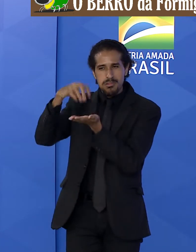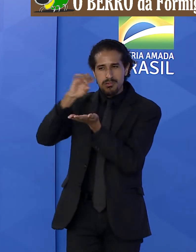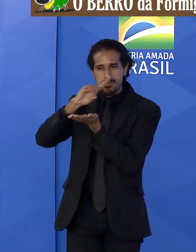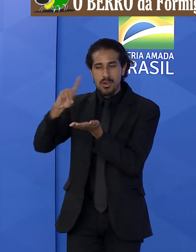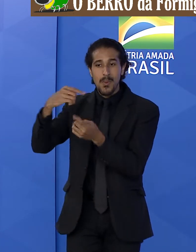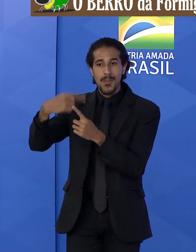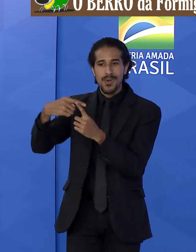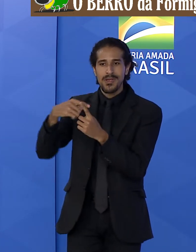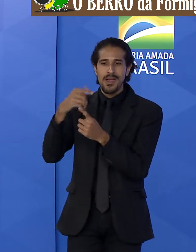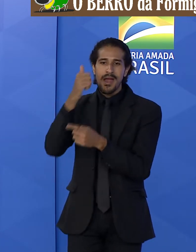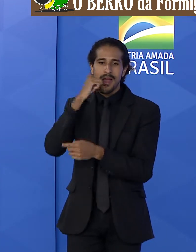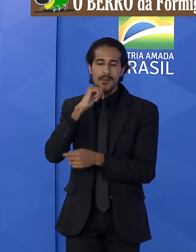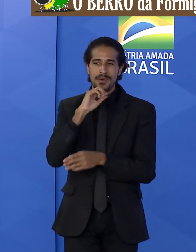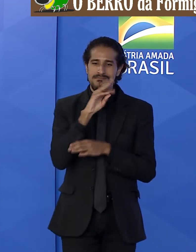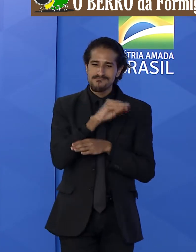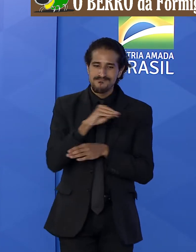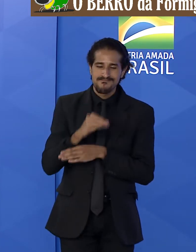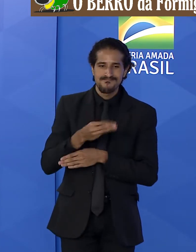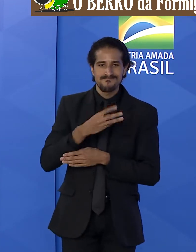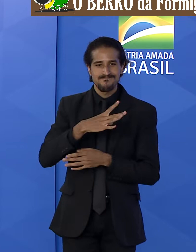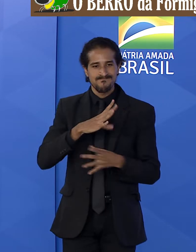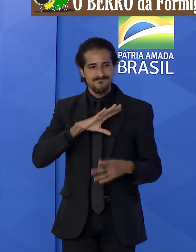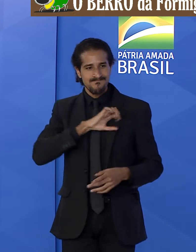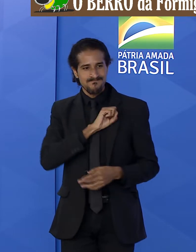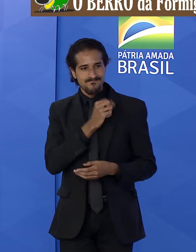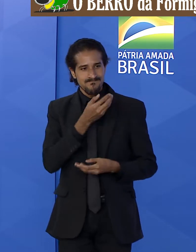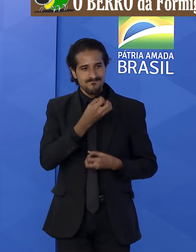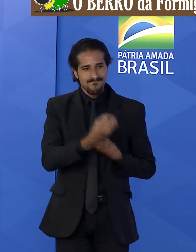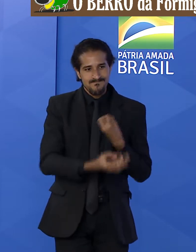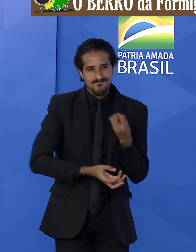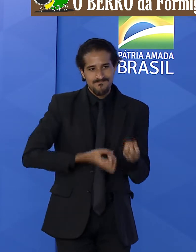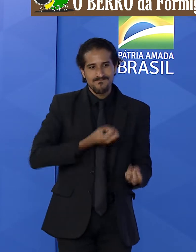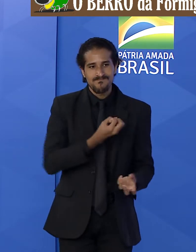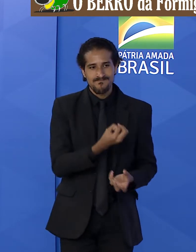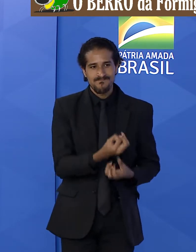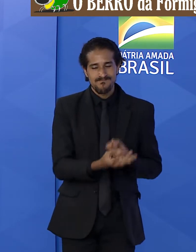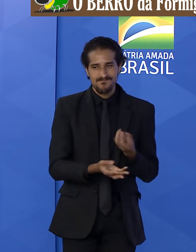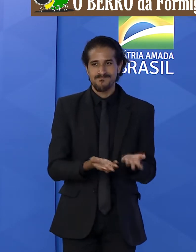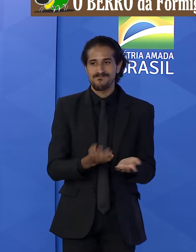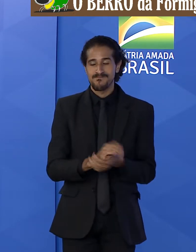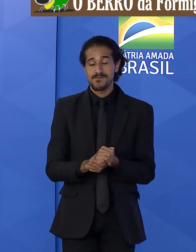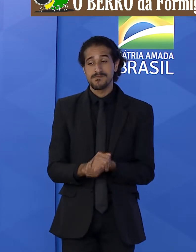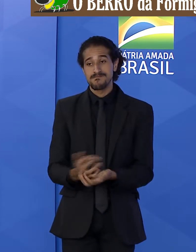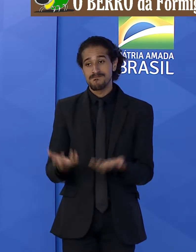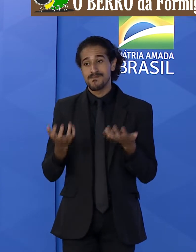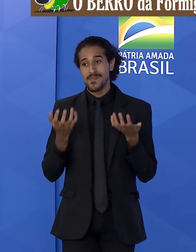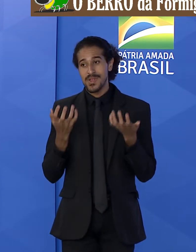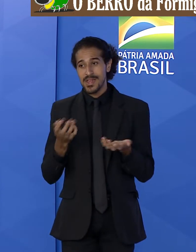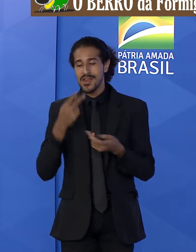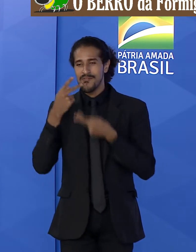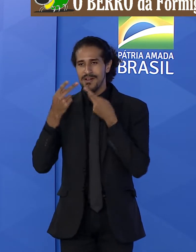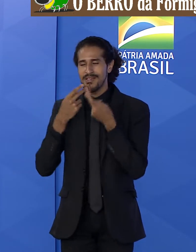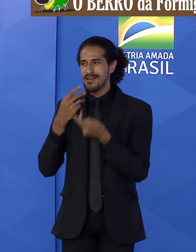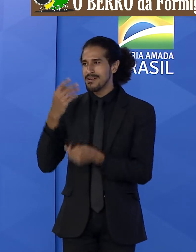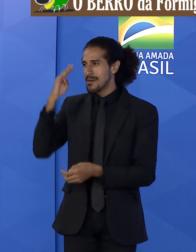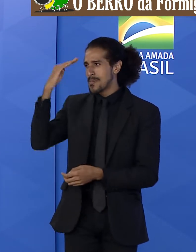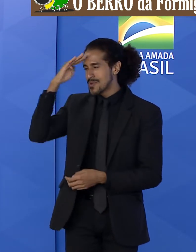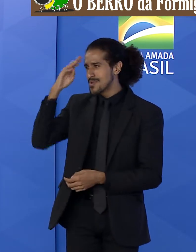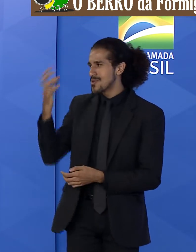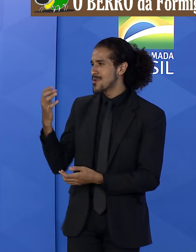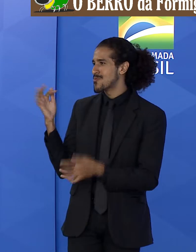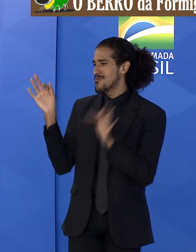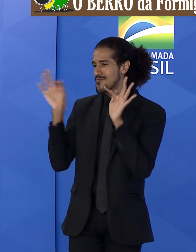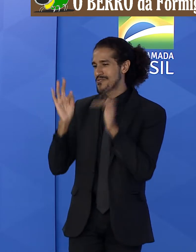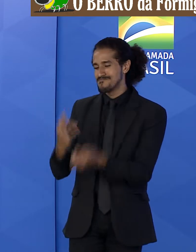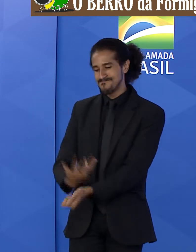cuidado que as mães dedicaram a elas. Então eu queria dizer isso, dizer ao presidente que eu estou muito feliz e emocionado